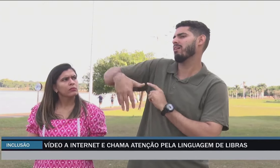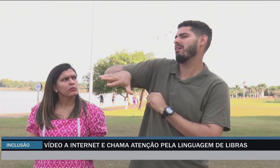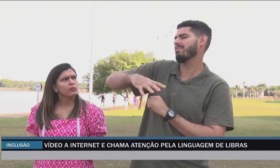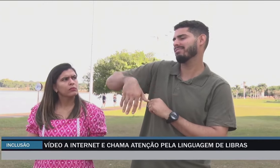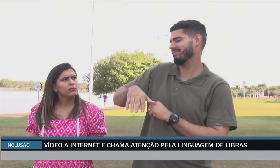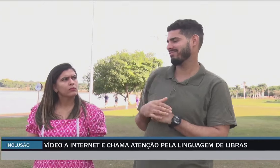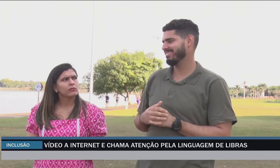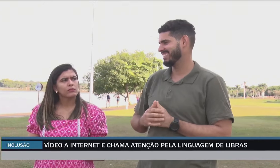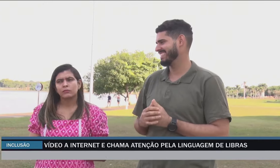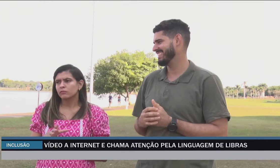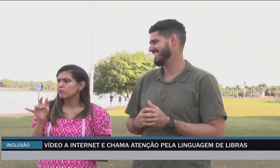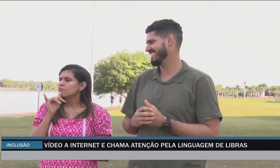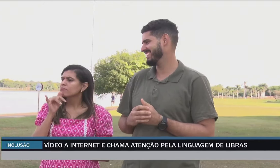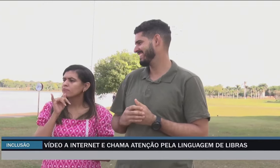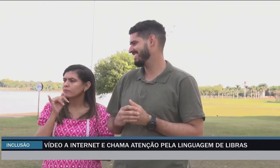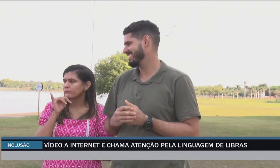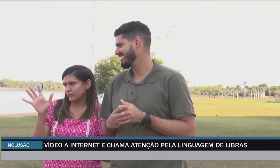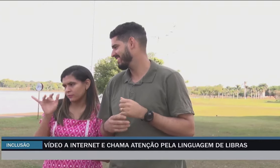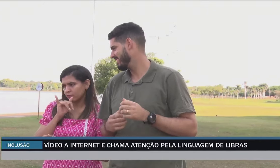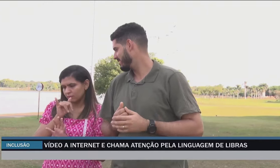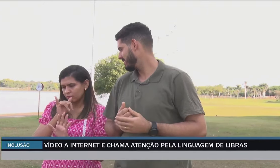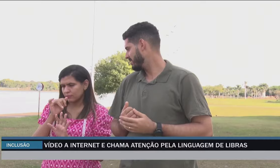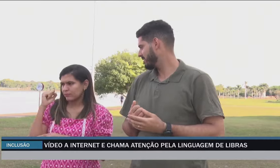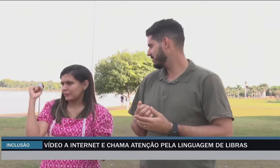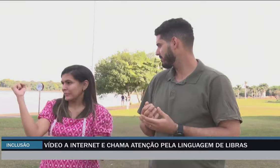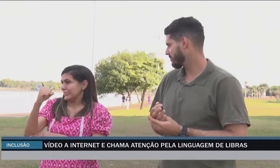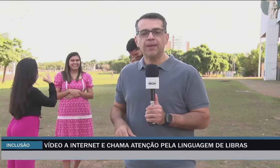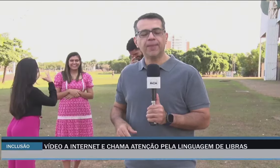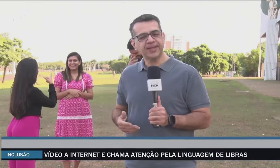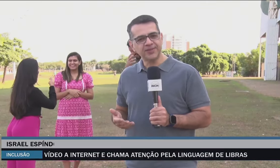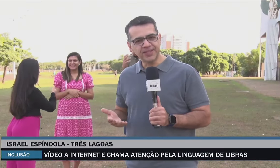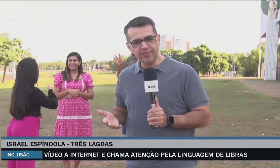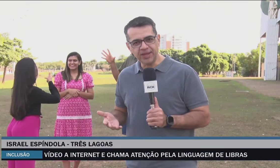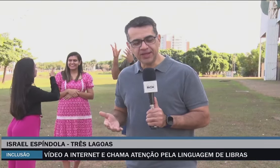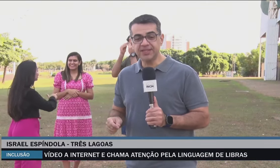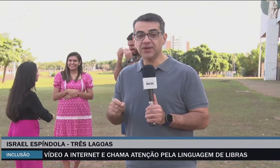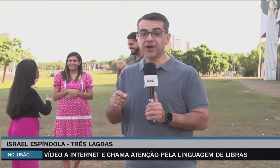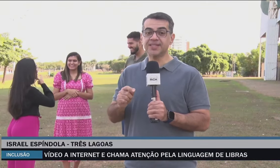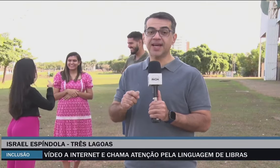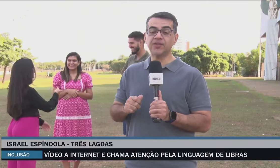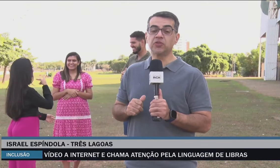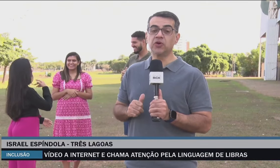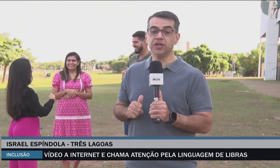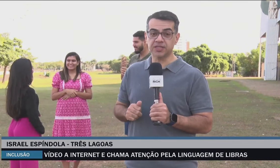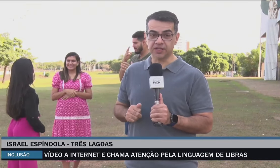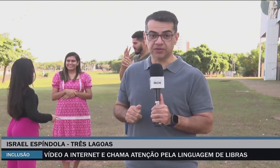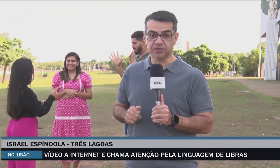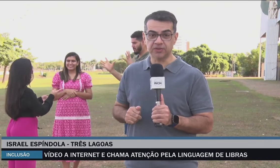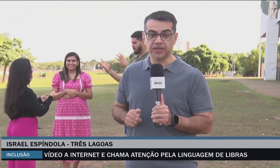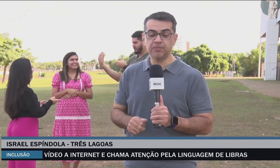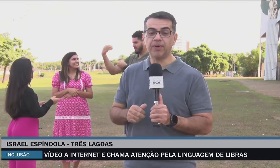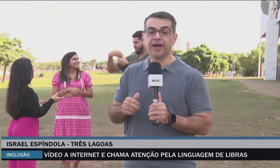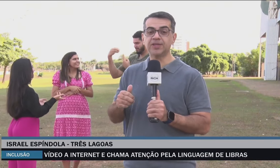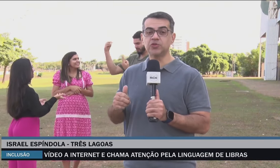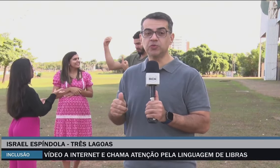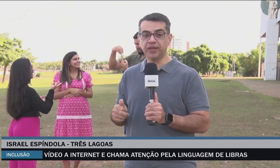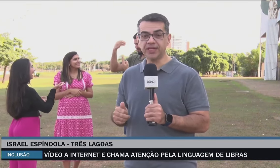viagem, estão ansiosos pela chegada da criança. Matheus e Tamires estão casados há dois anos. E para a surpresa,